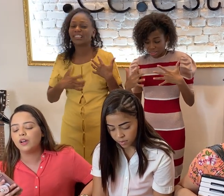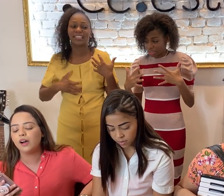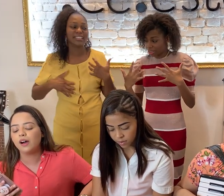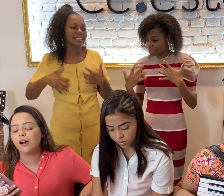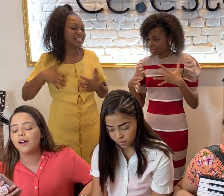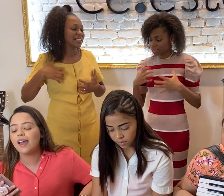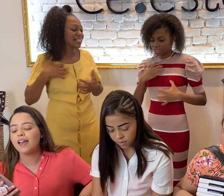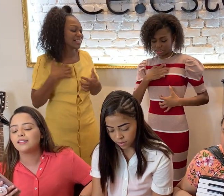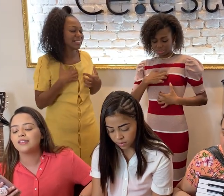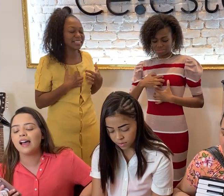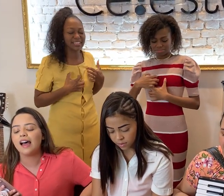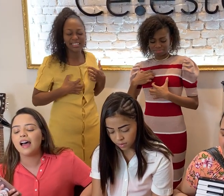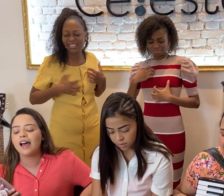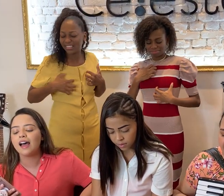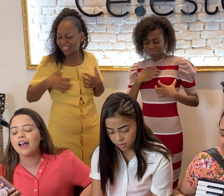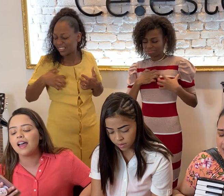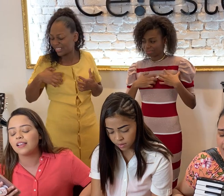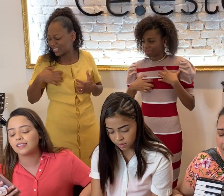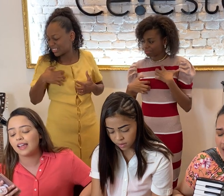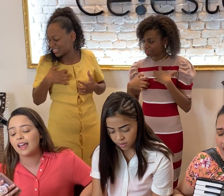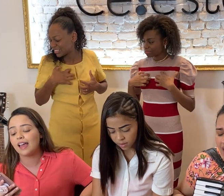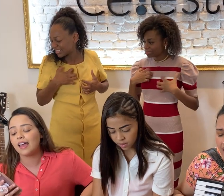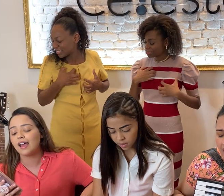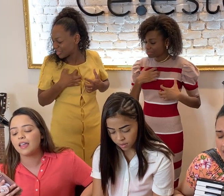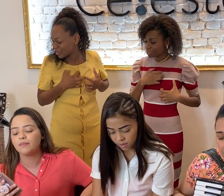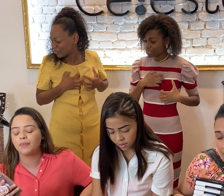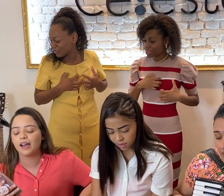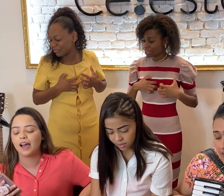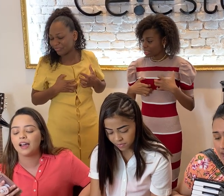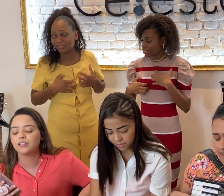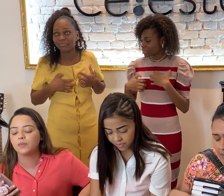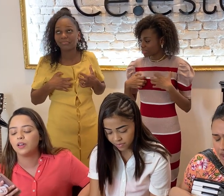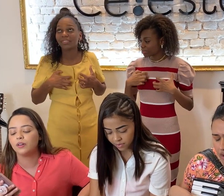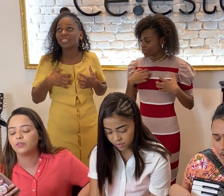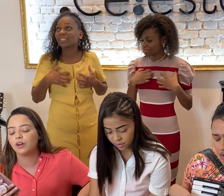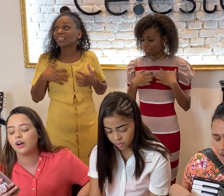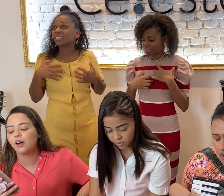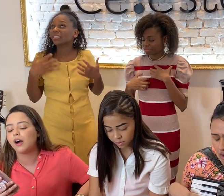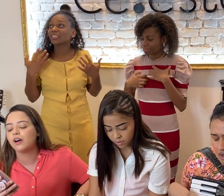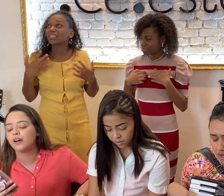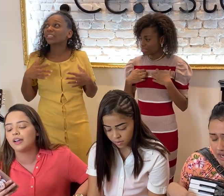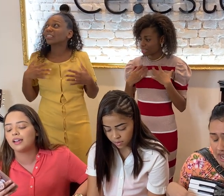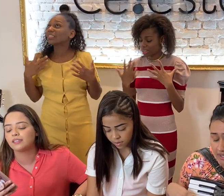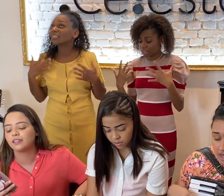estás em paz, meu coração,